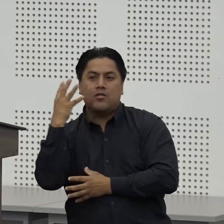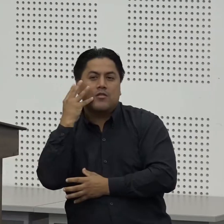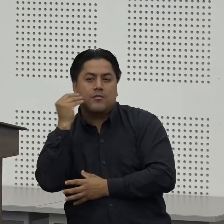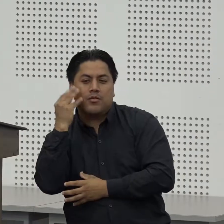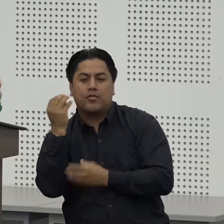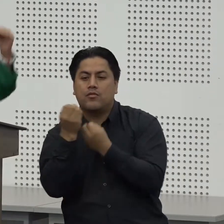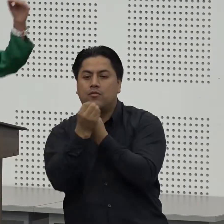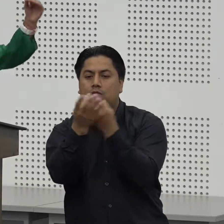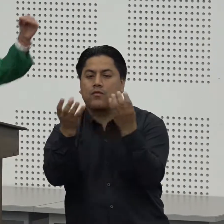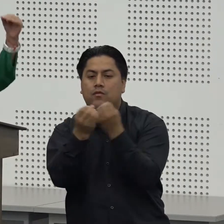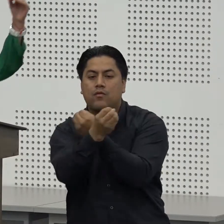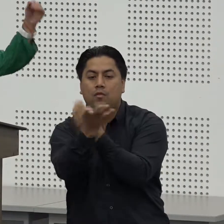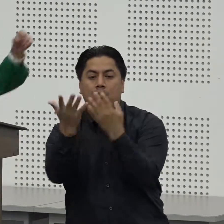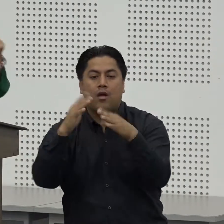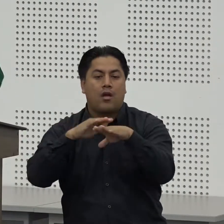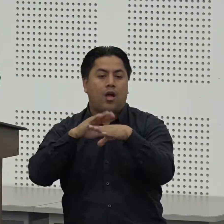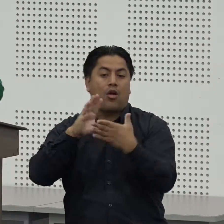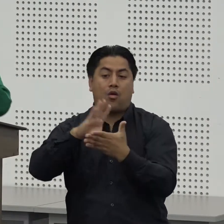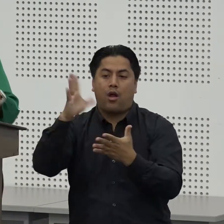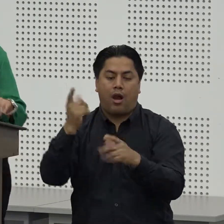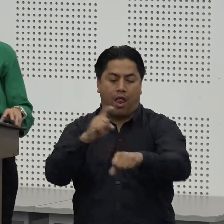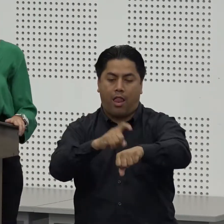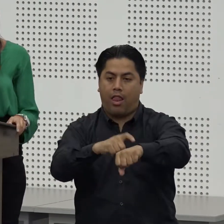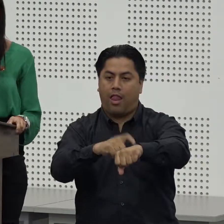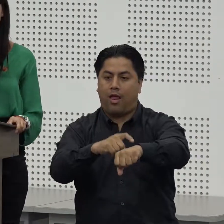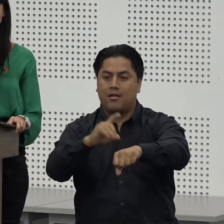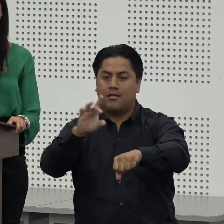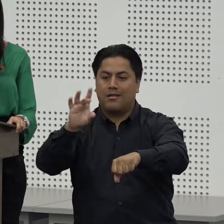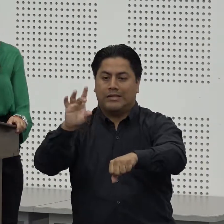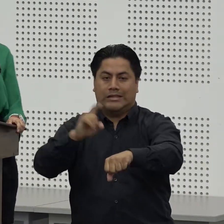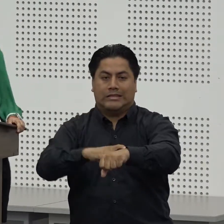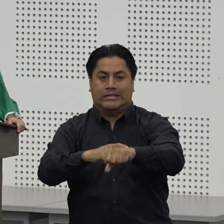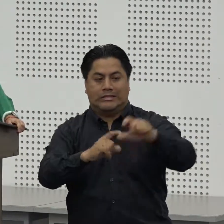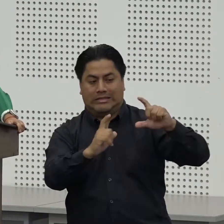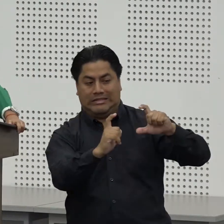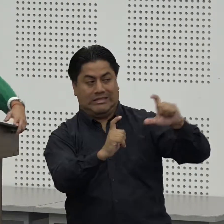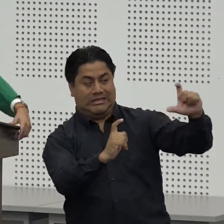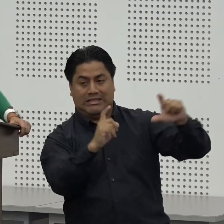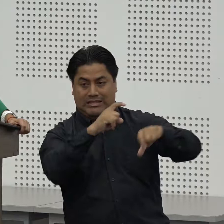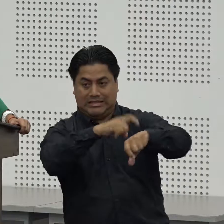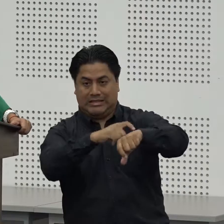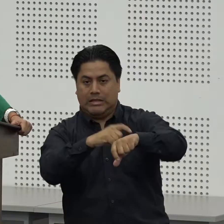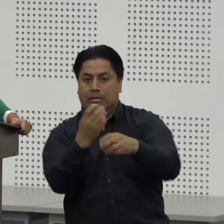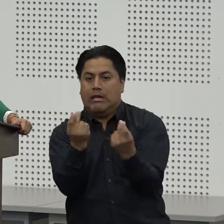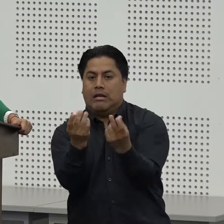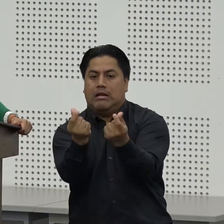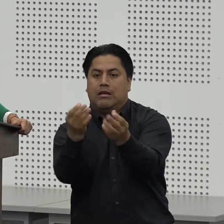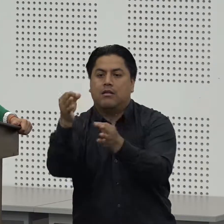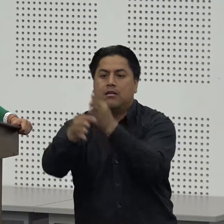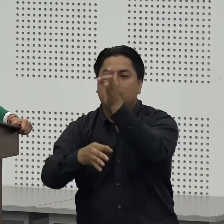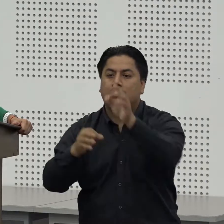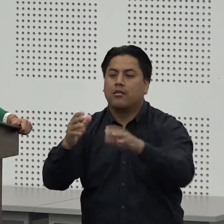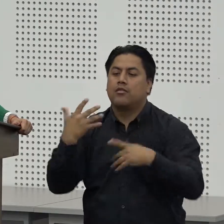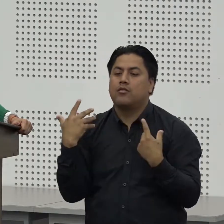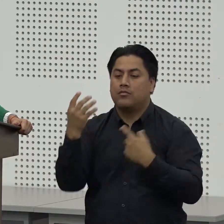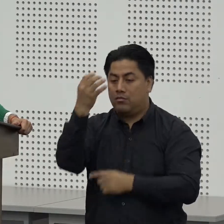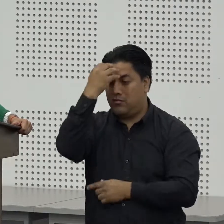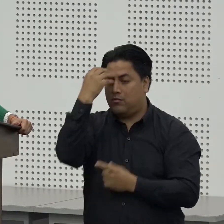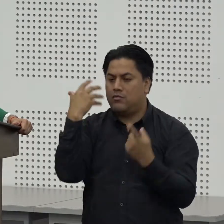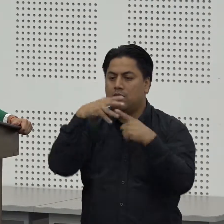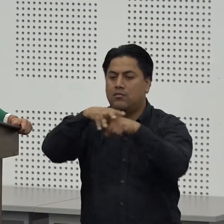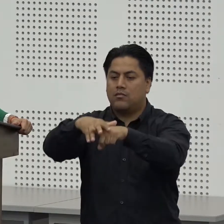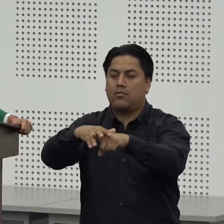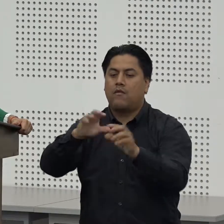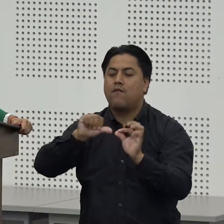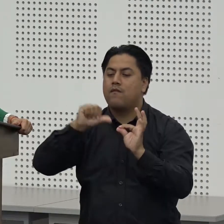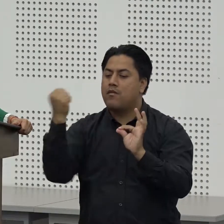superior por cuestiones de tiempo voy ir más rápido porque ya sabemos que tenemos dos tarjetitas ¿no es cierto? educación inclusiva en fe y alegría